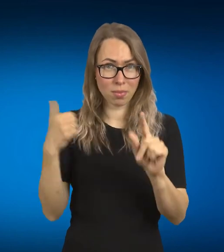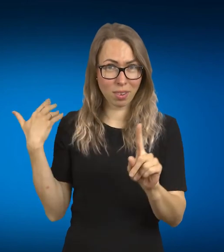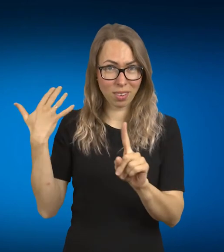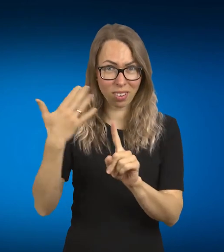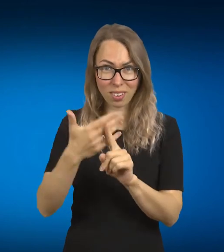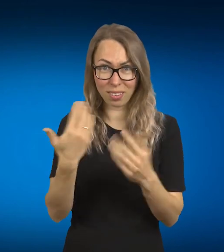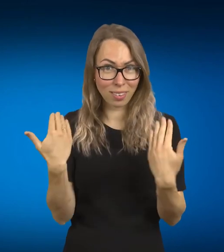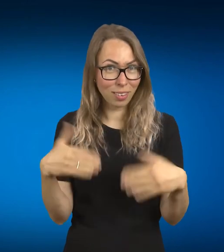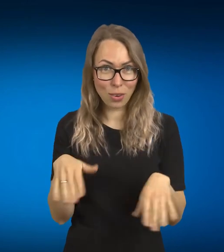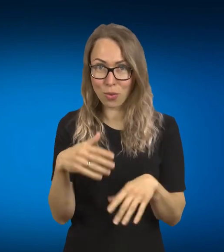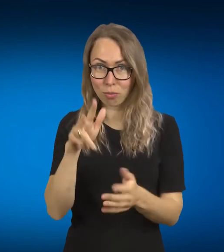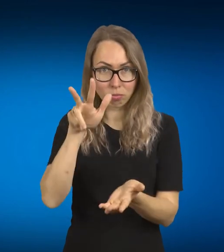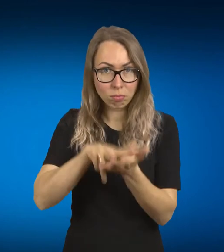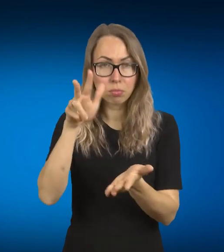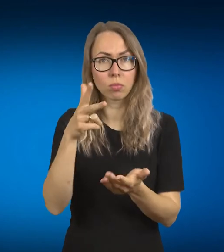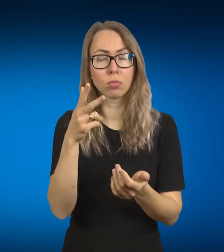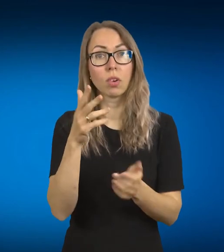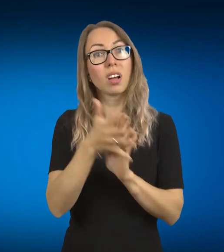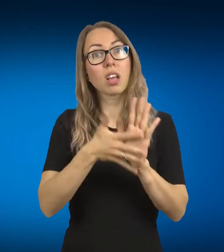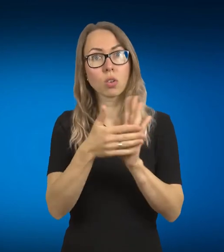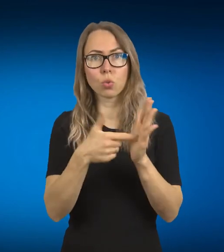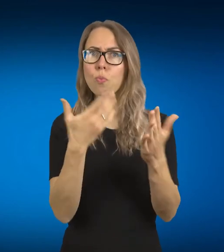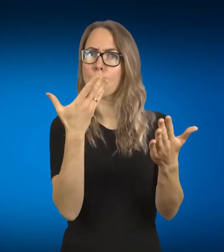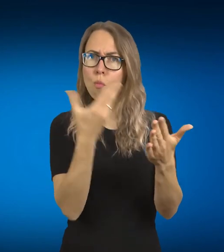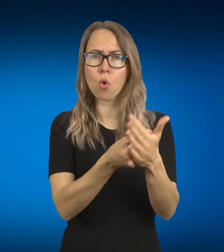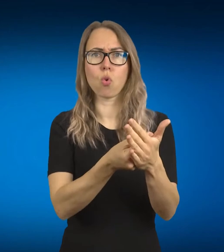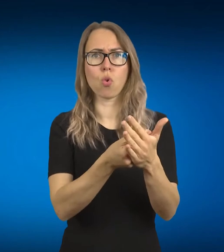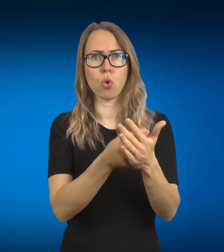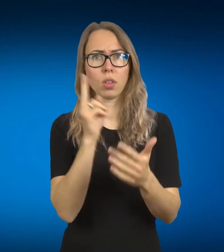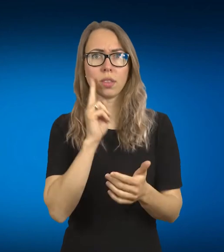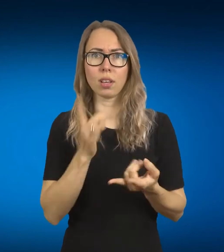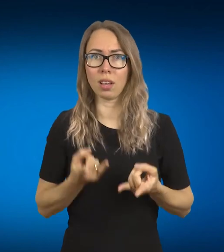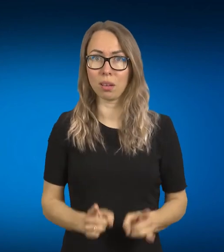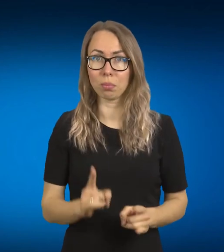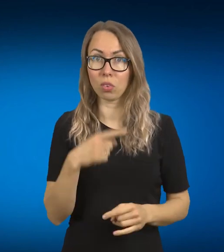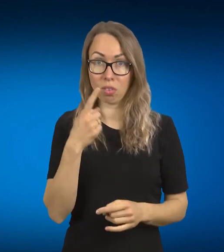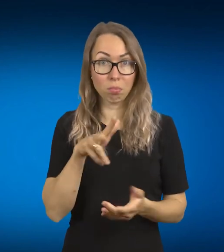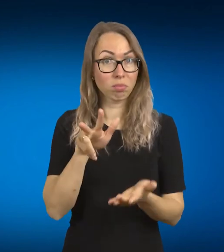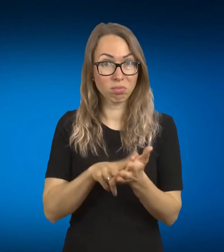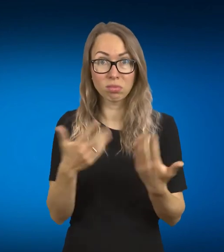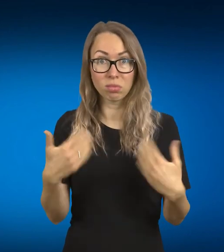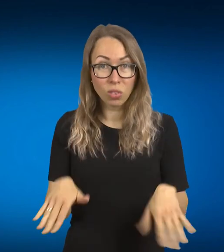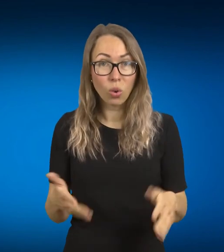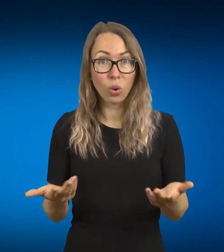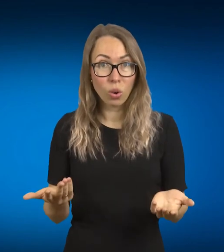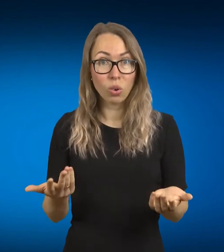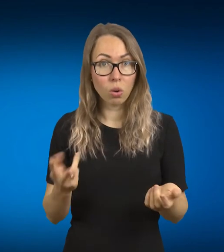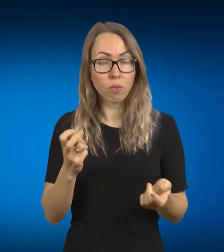kurčiųjų gimtaja kalba, tai tas įmas į priekį ir toks žmonių samūningumas